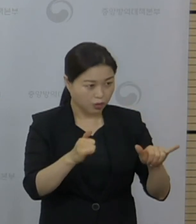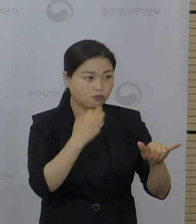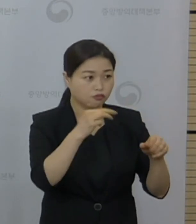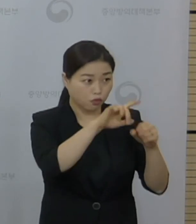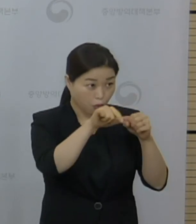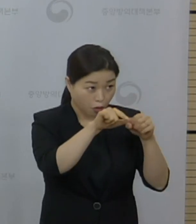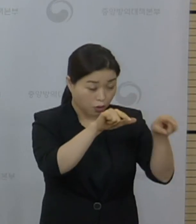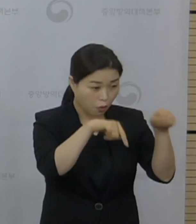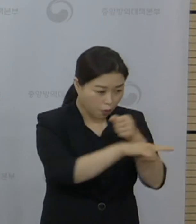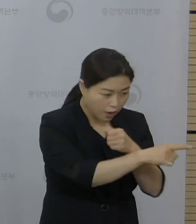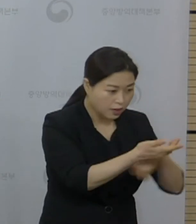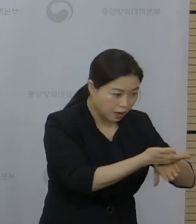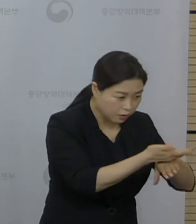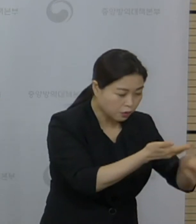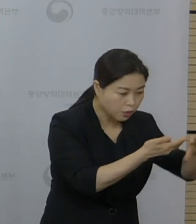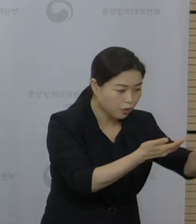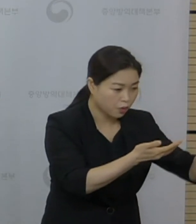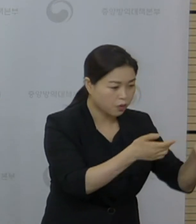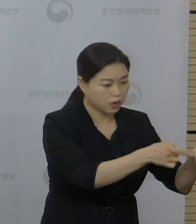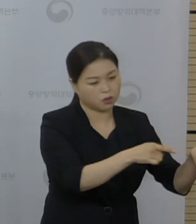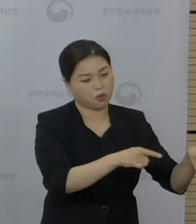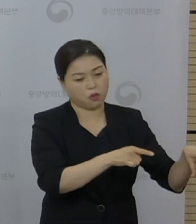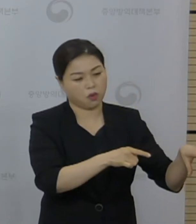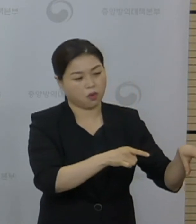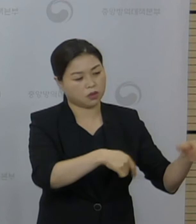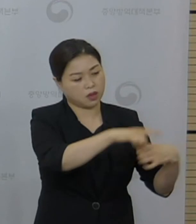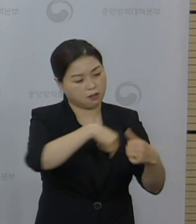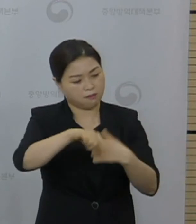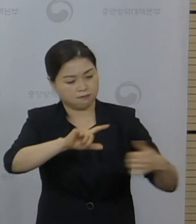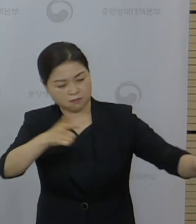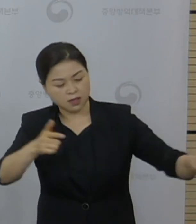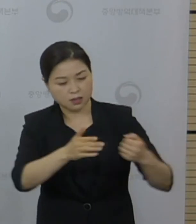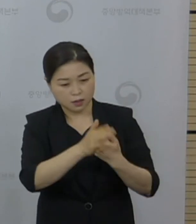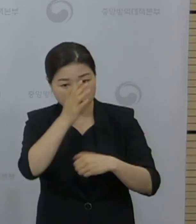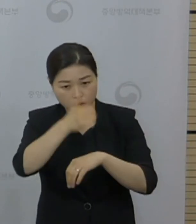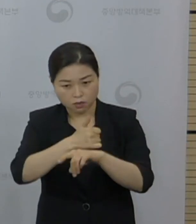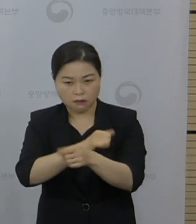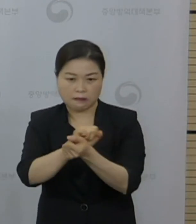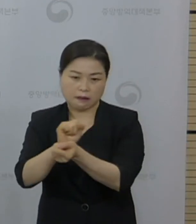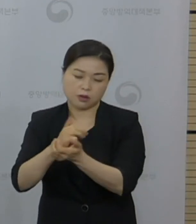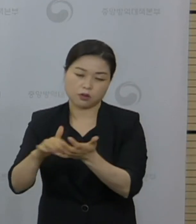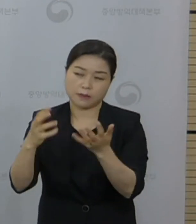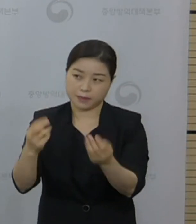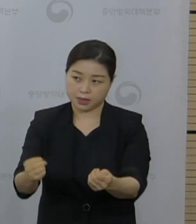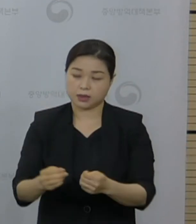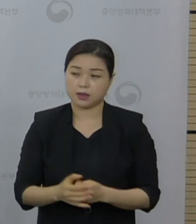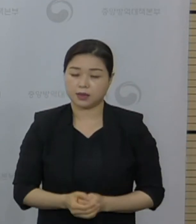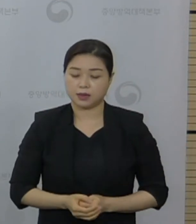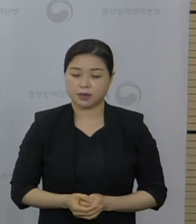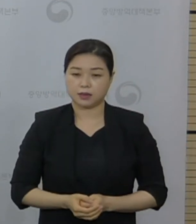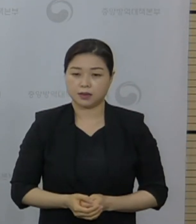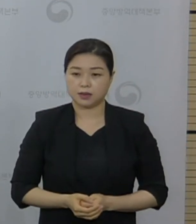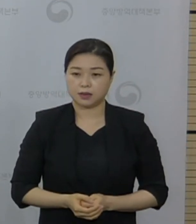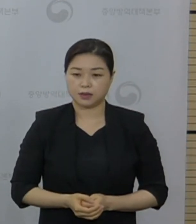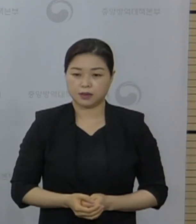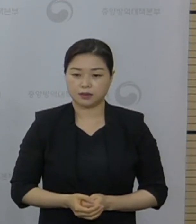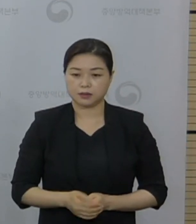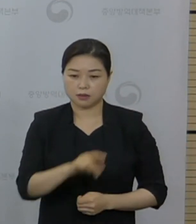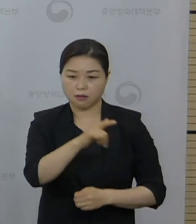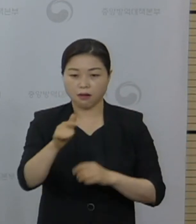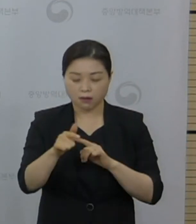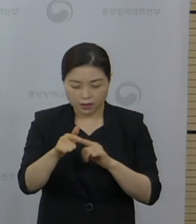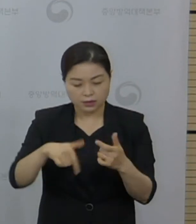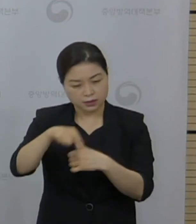예방접종률의 차이가 일부 또 영향을 미쳤을 걸로 여겨지고 있습니다. 복합적인 요인에 대해서는 계속 분석을 할